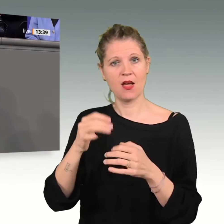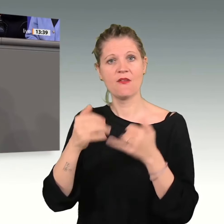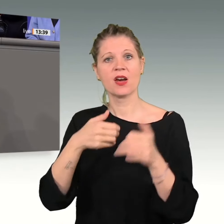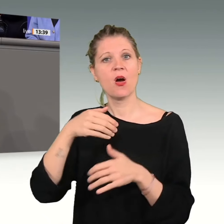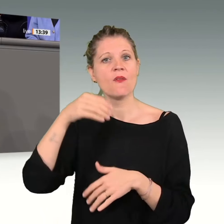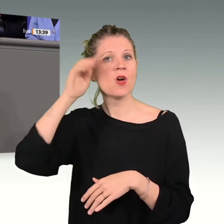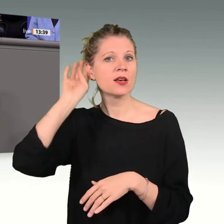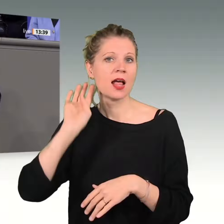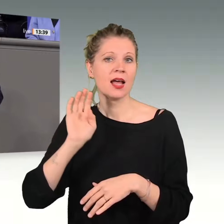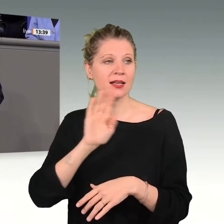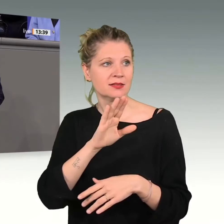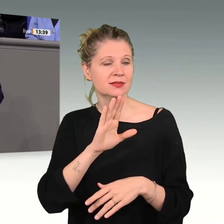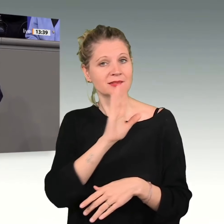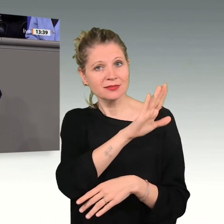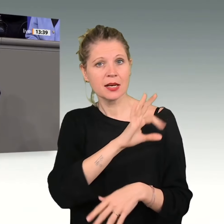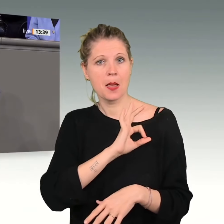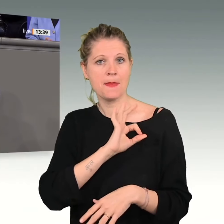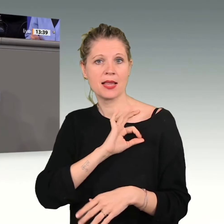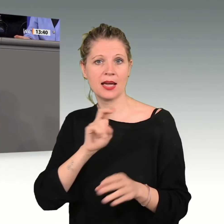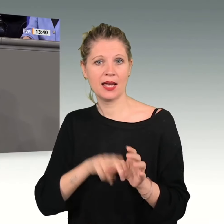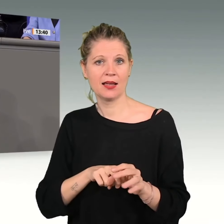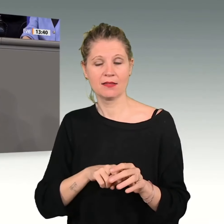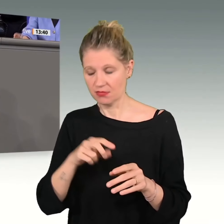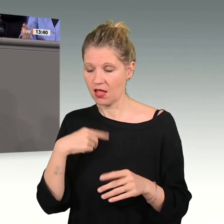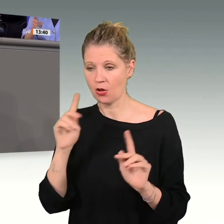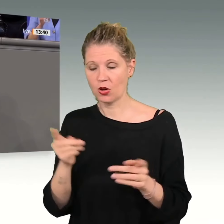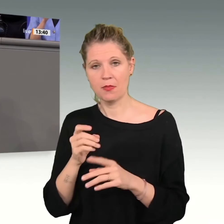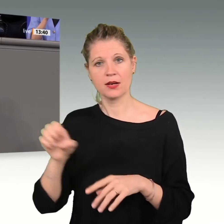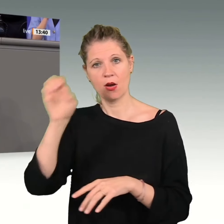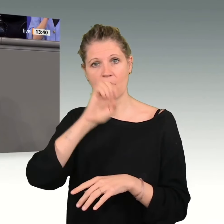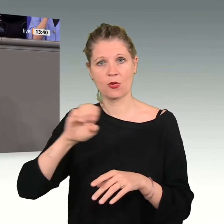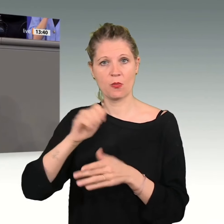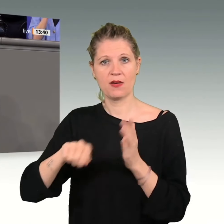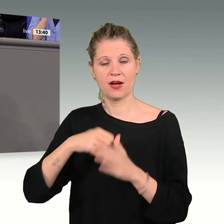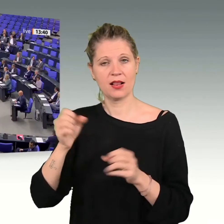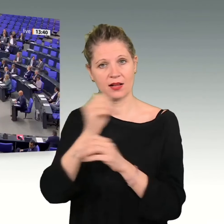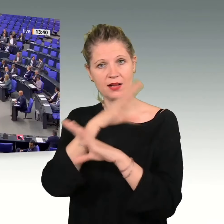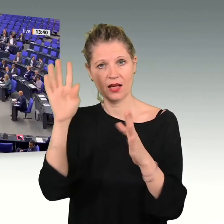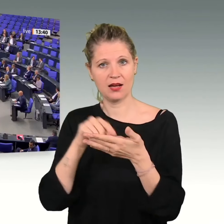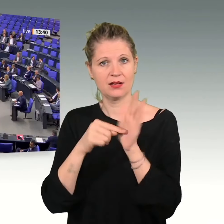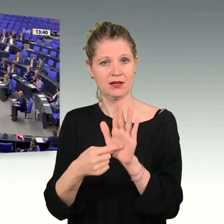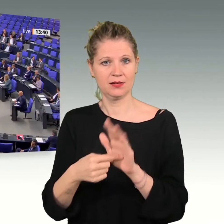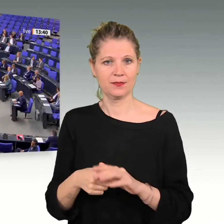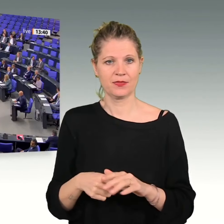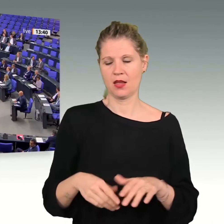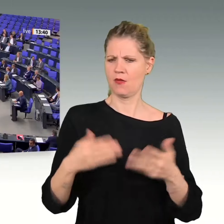Das werden wir in der Europawahl auch betonen. Wo ist der Deckmantel löchrig? Sehr geehrte Kolleginnen und Kollegen von der